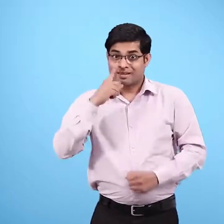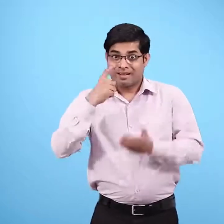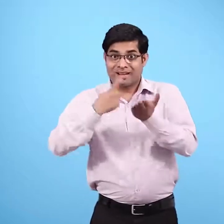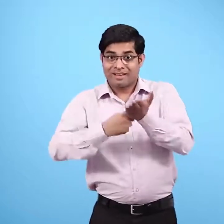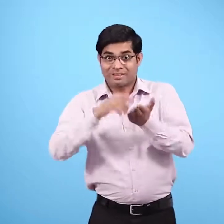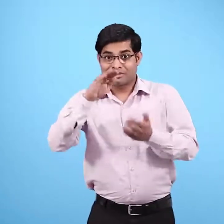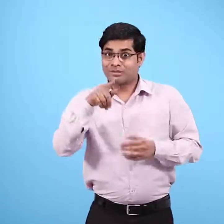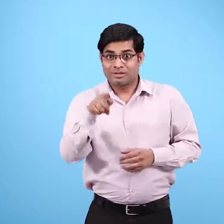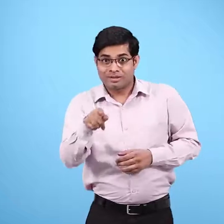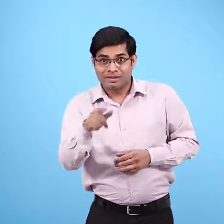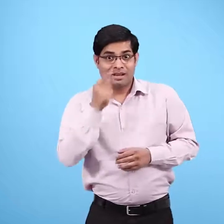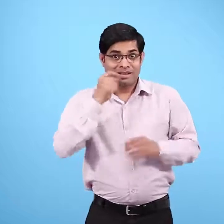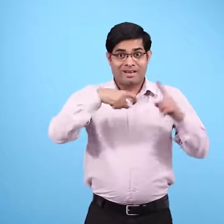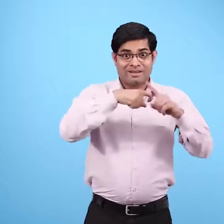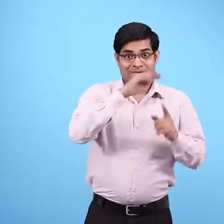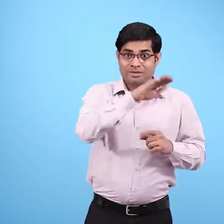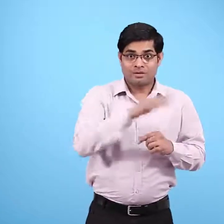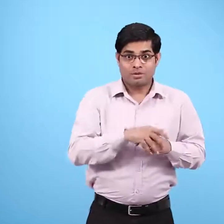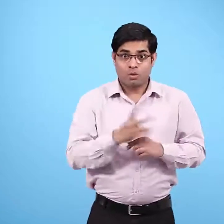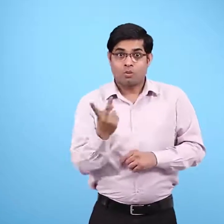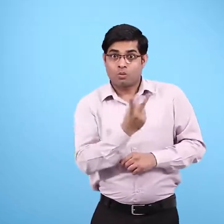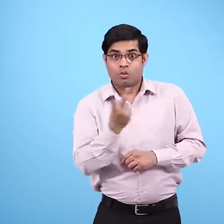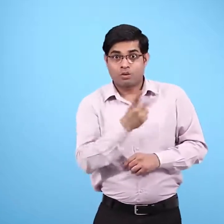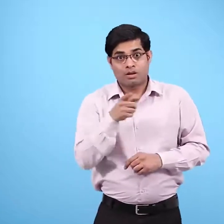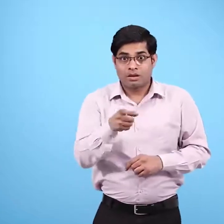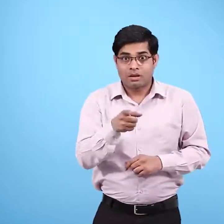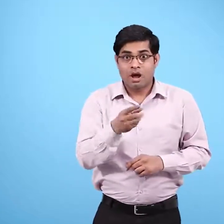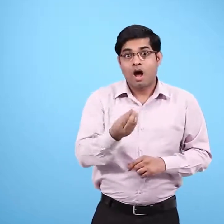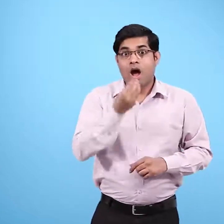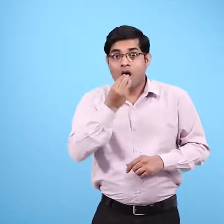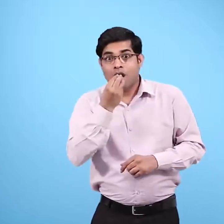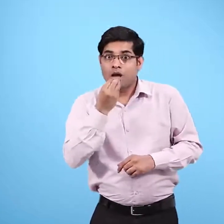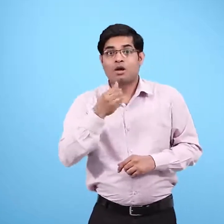तुम्हारे हिसाब से रश्मी और कैलाज का खाना ठीक क्यों नहीं है